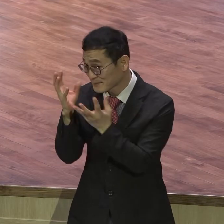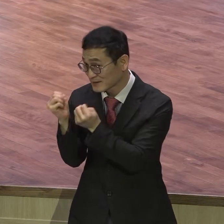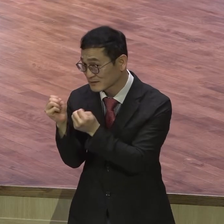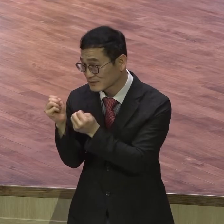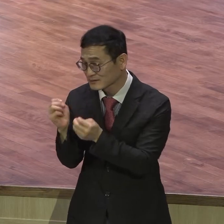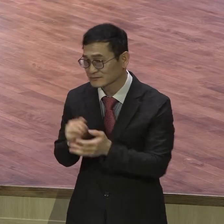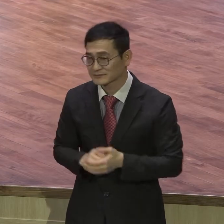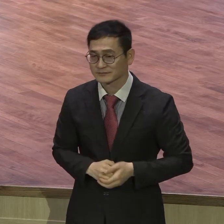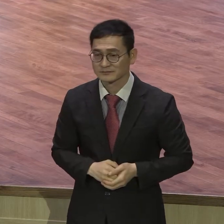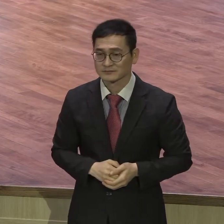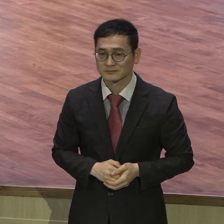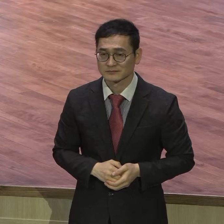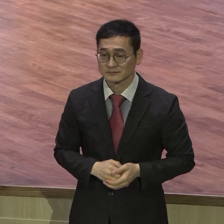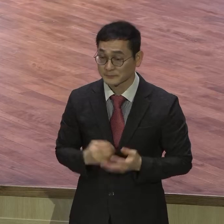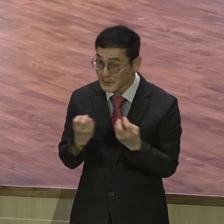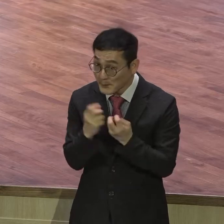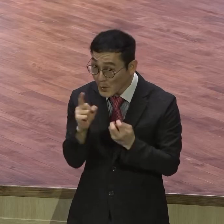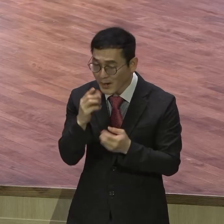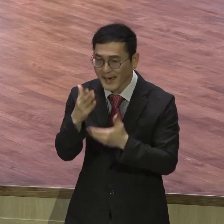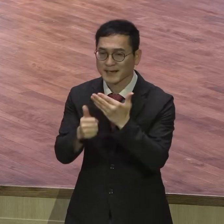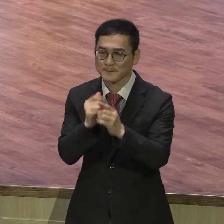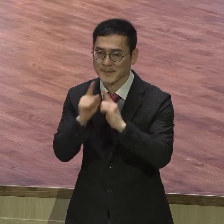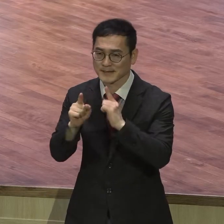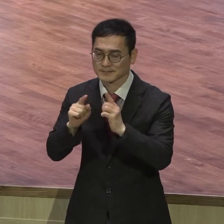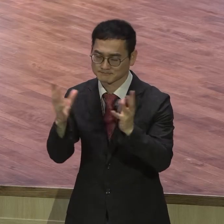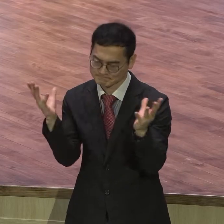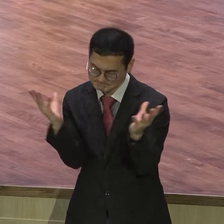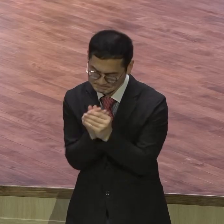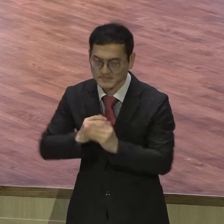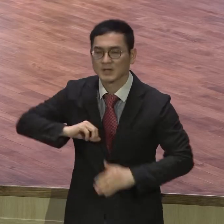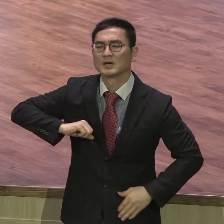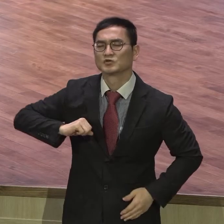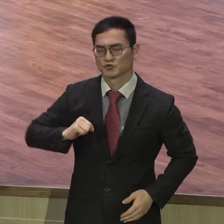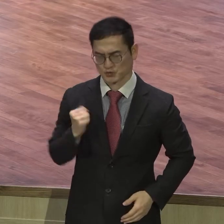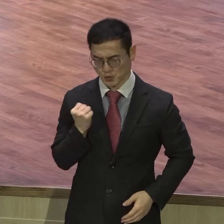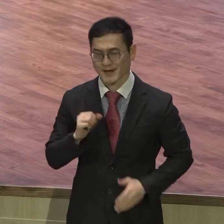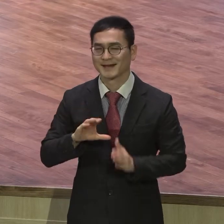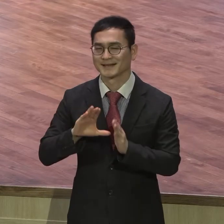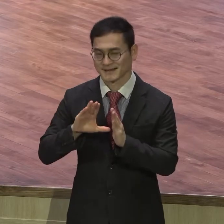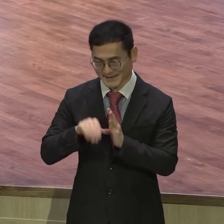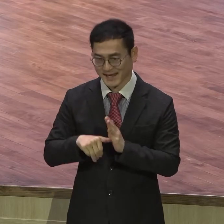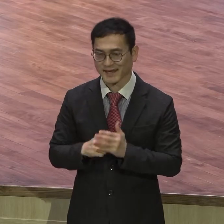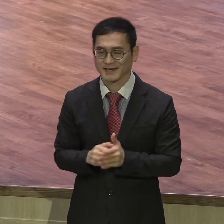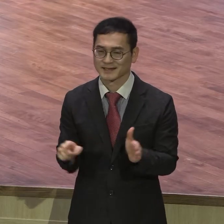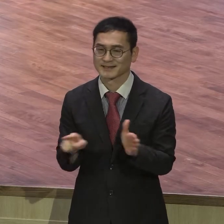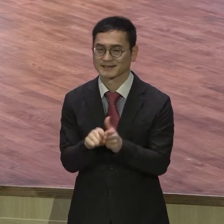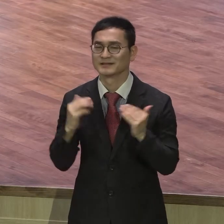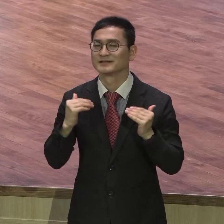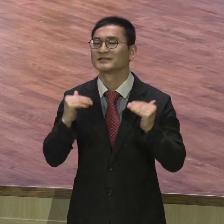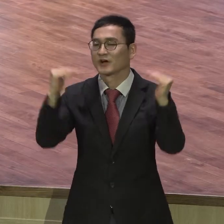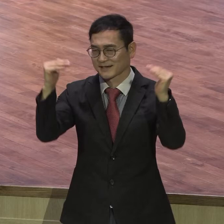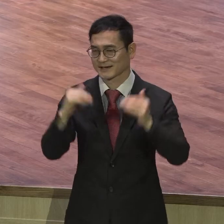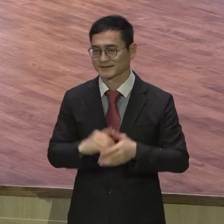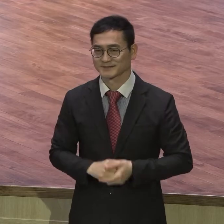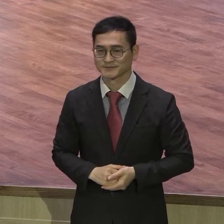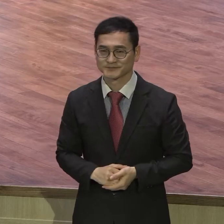온전한 순종이에요. 말씀에 대해서 순종을 하는 것이 지름길이에요. 오늘 이